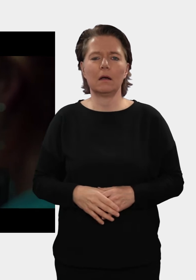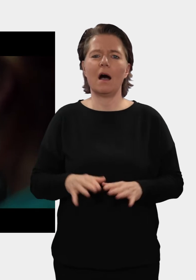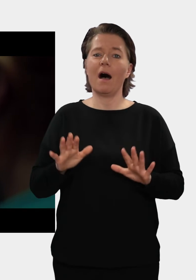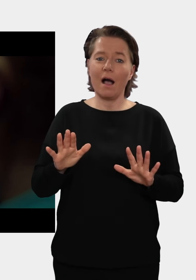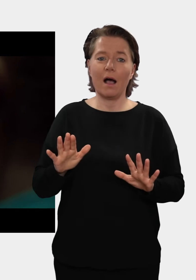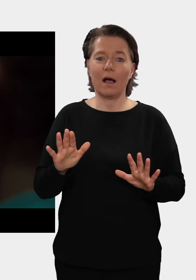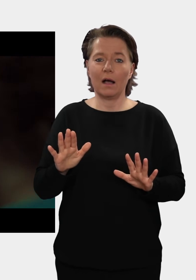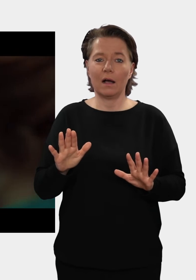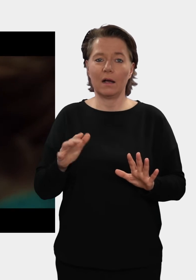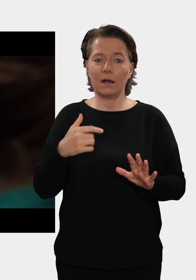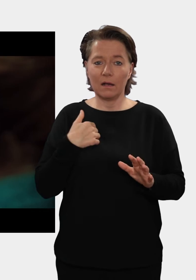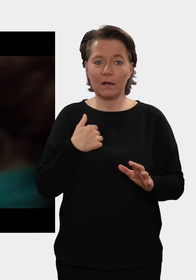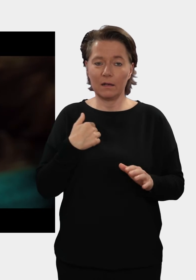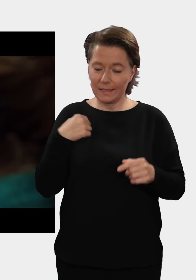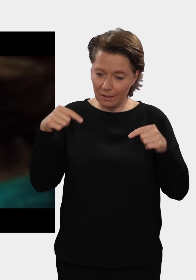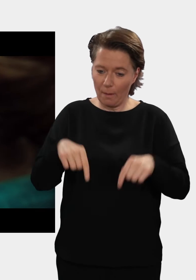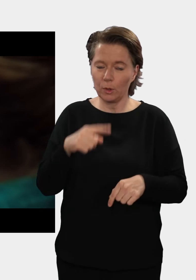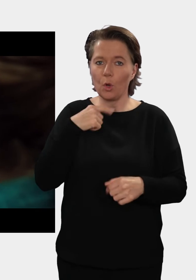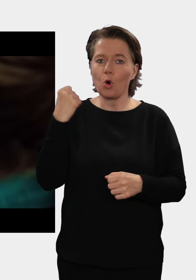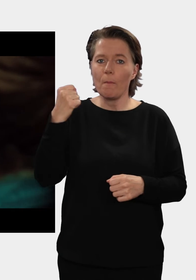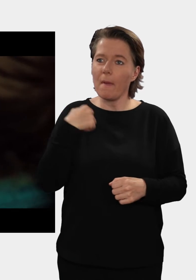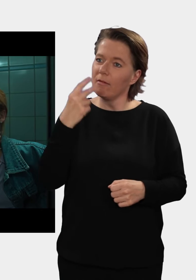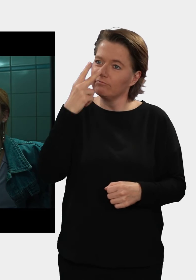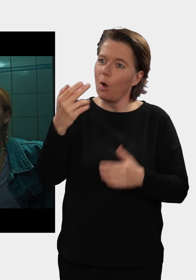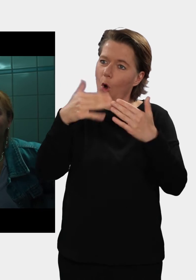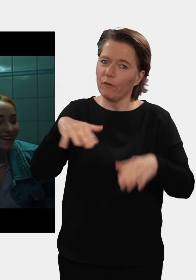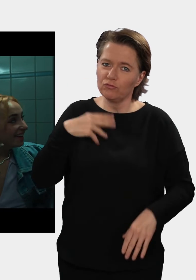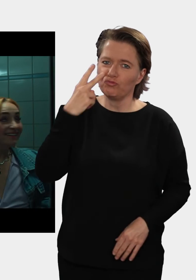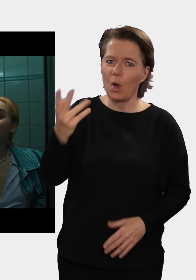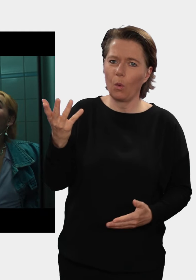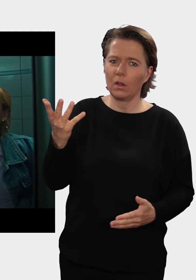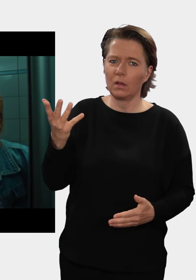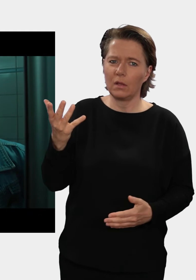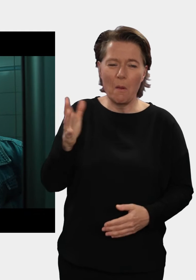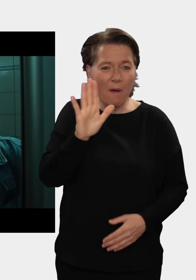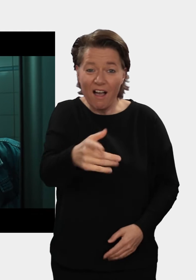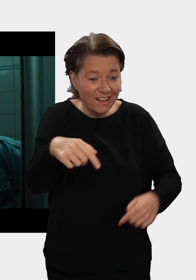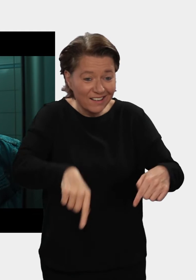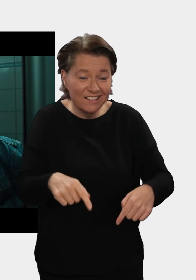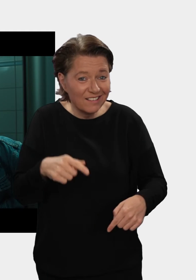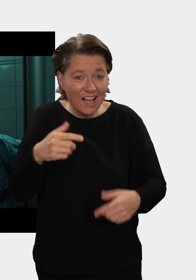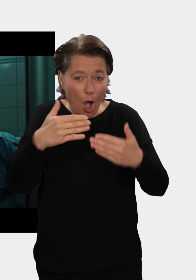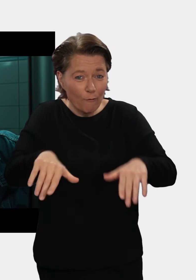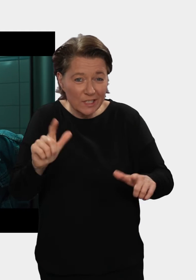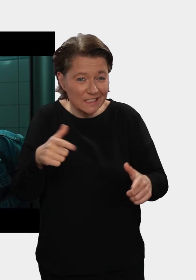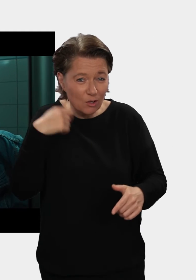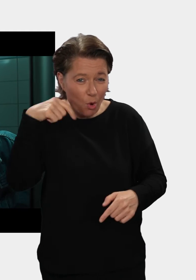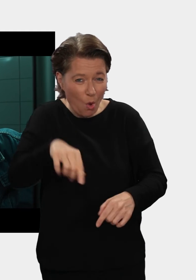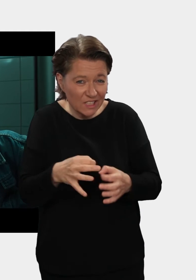Hä, was? Jetzt komm mal, klar. Ich bin nur hier, um den Auftritt von dem Kumpel zu sehen. Ja. Der findet aber nicht hier auf der Darm-Toilette statt.